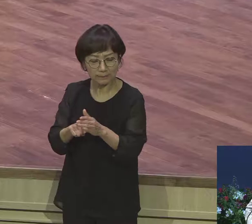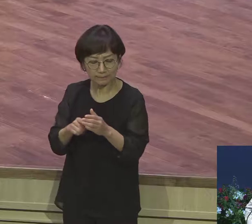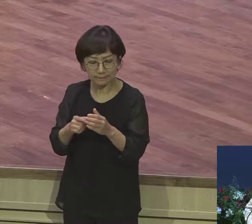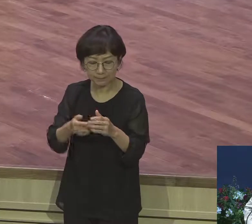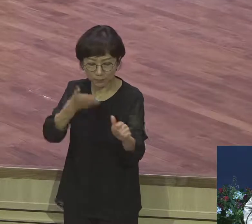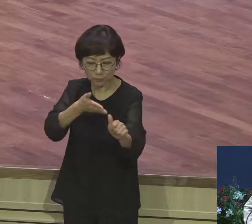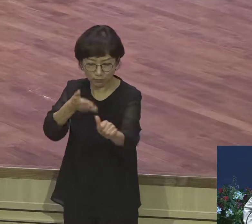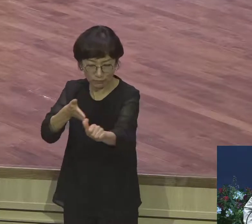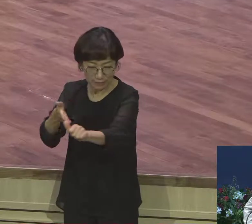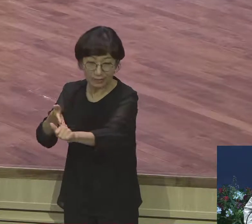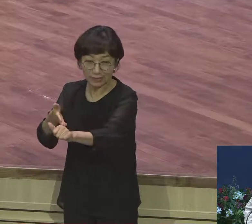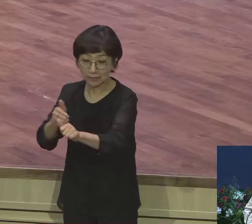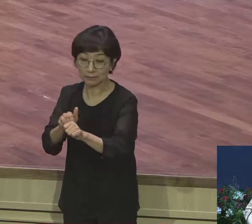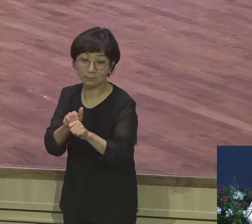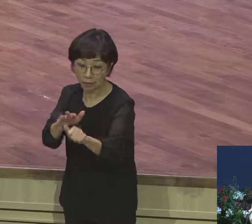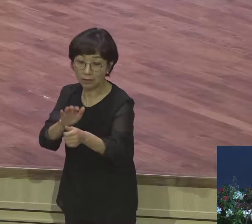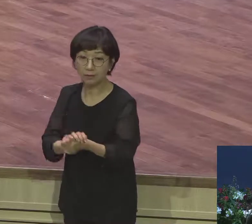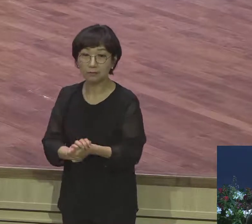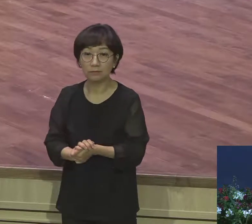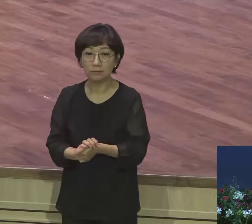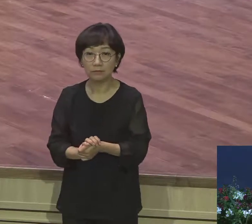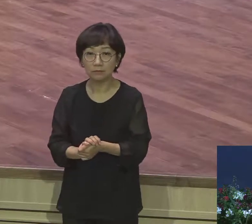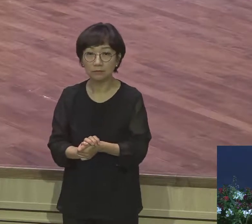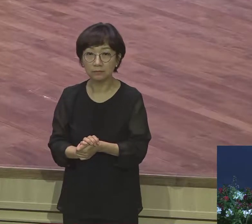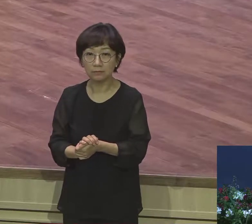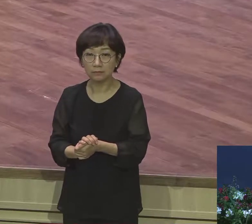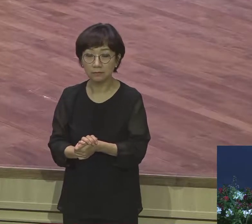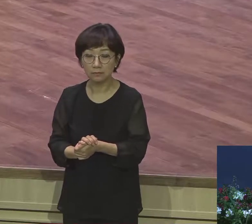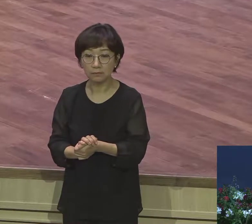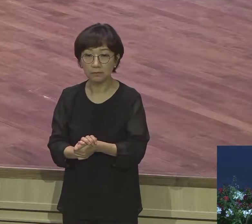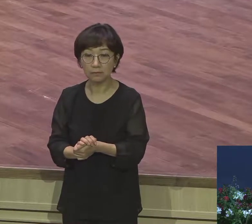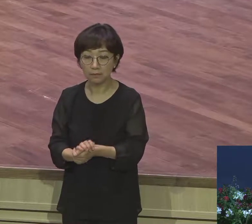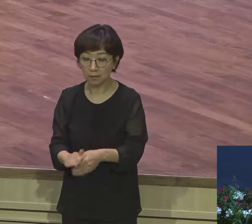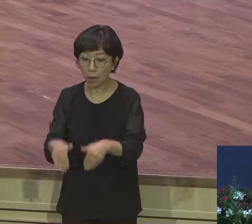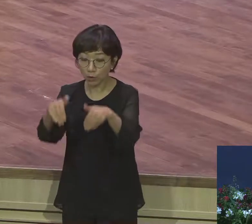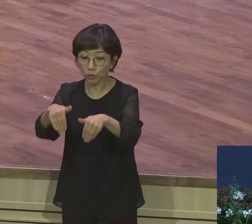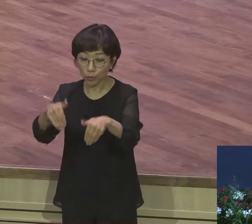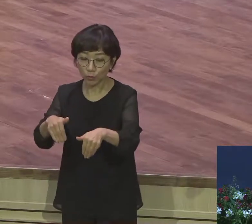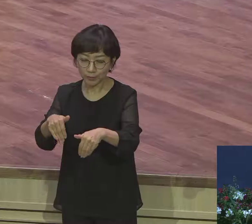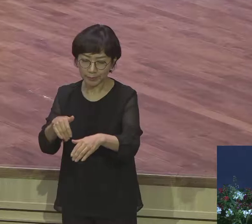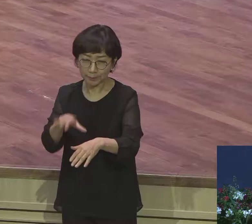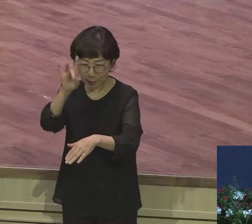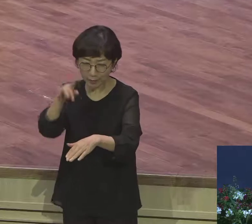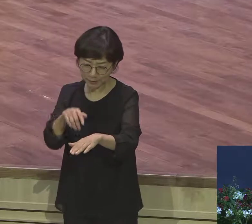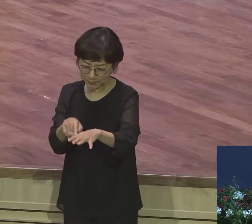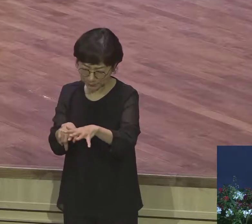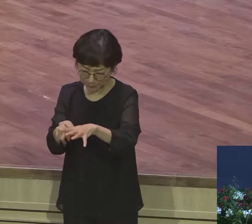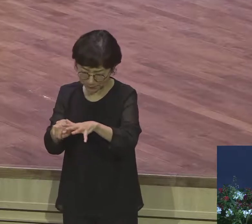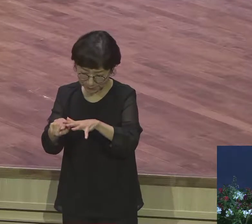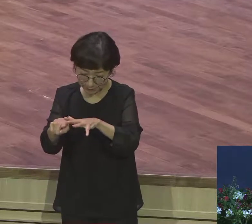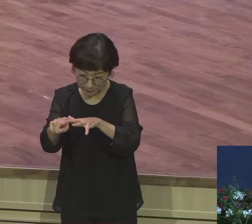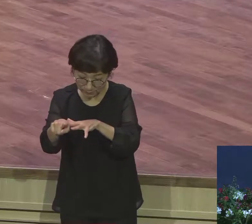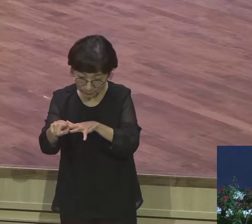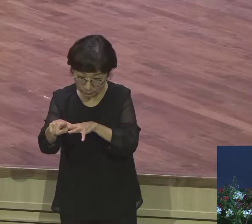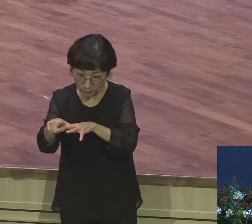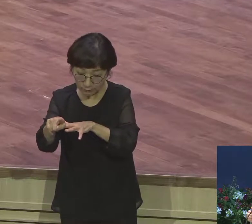이 종들이 돌아와서 보호하는 걸 보고 야곱은 기겁해버렸어요 형이 지금 형 애쓰가